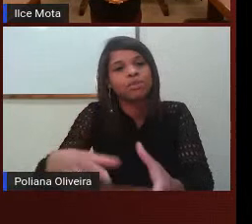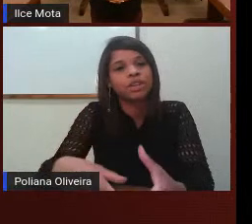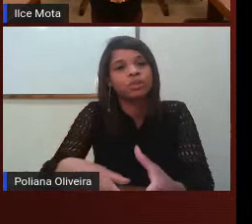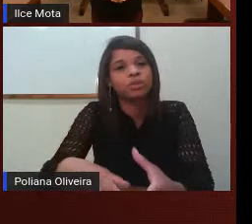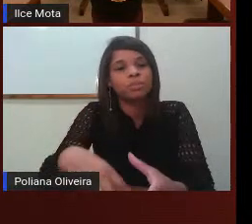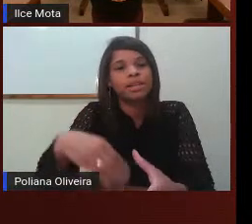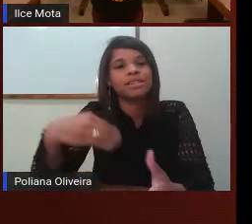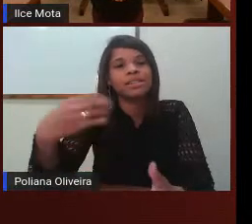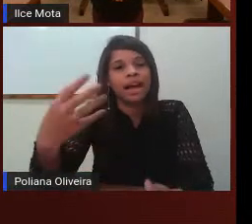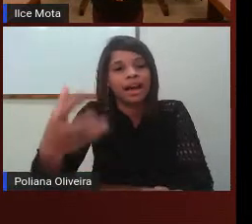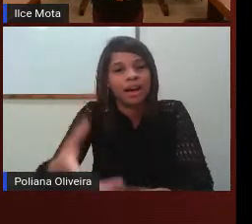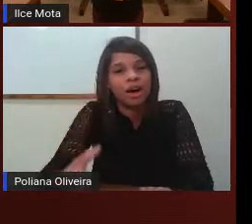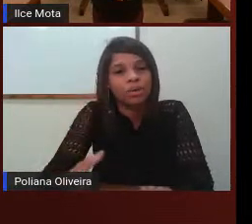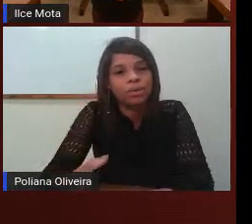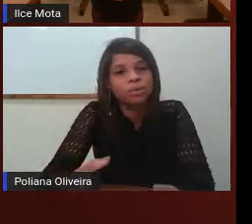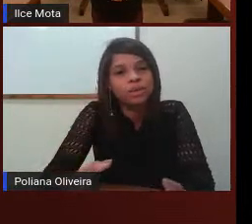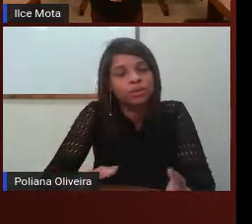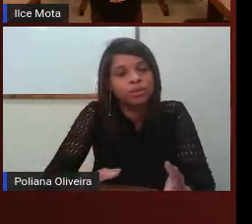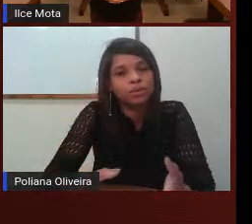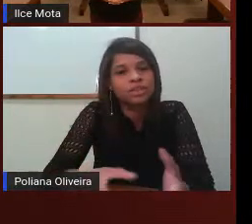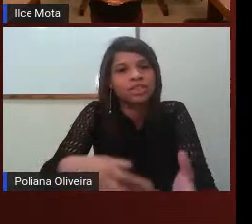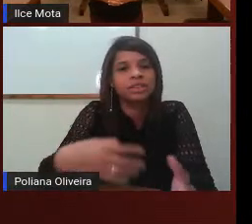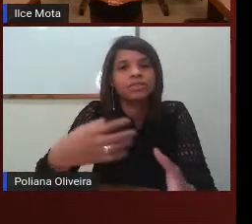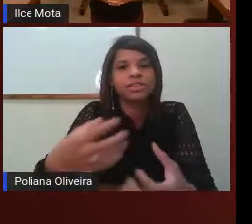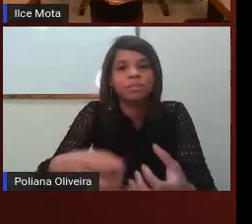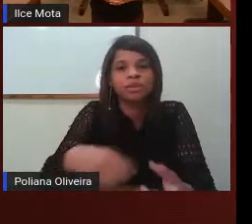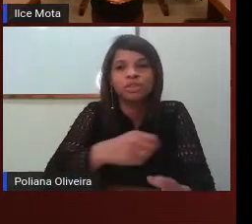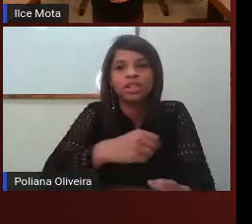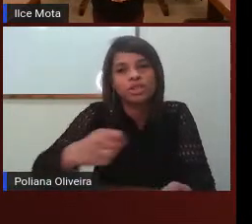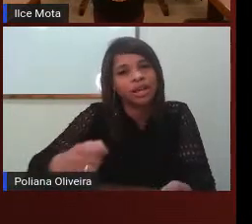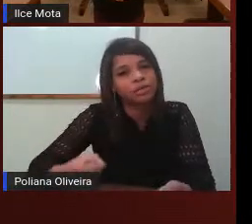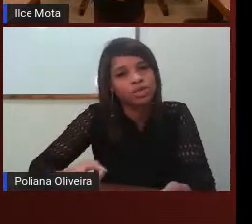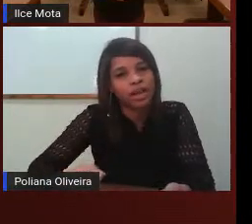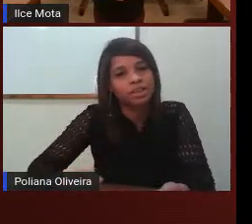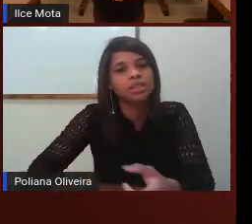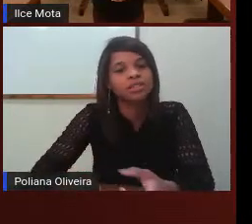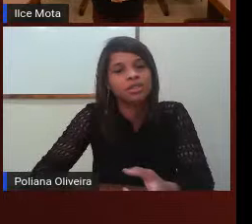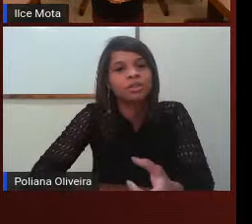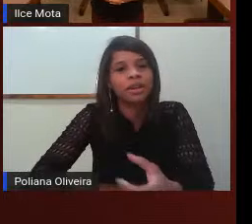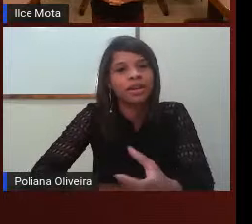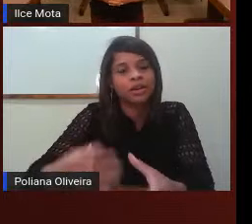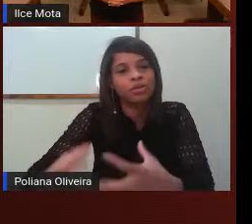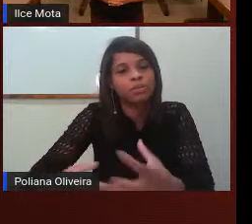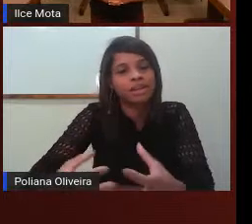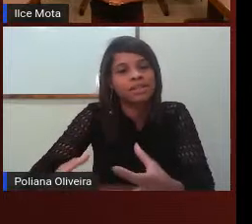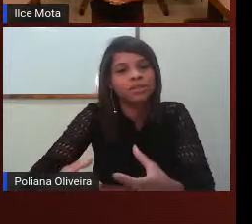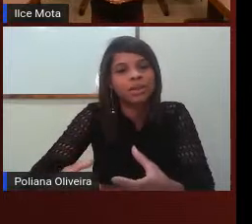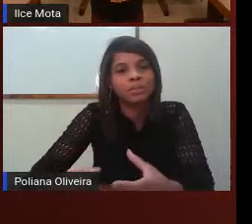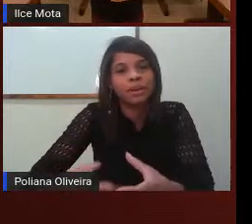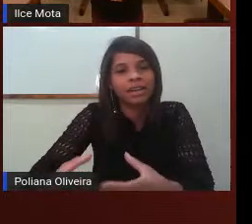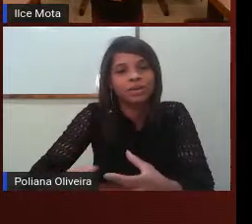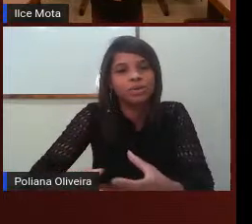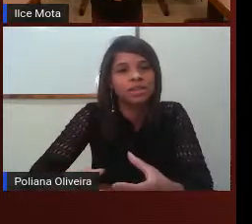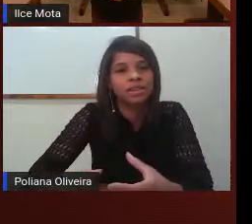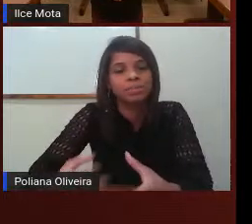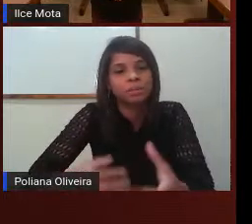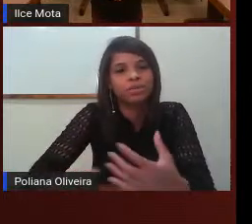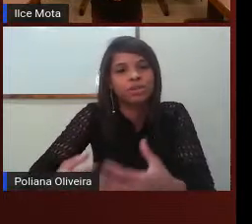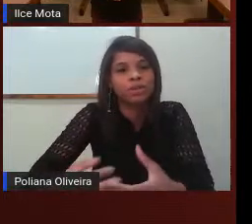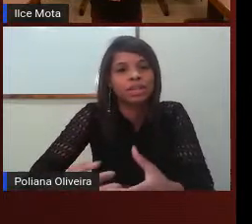porventura, apresentar alguma dúvida, você pode deixar aí no chat que a gente, eu vou passando aí para a Ilse, para a professora